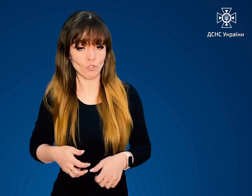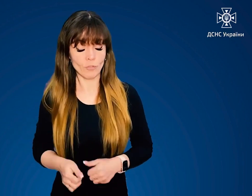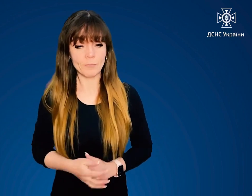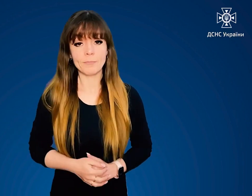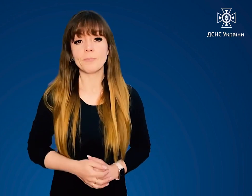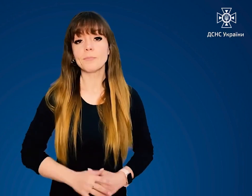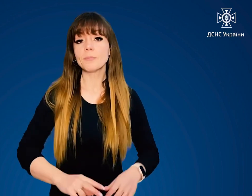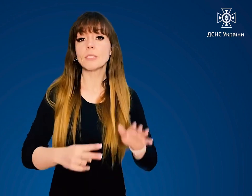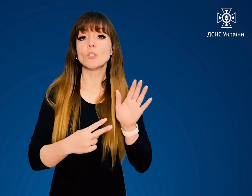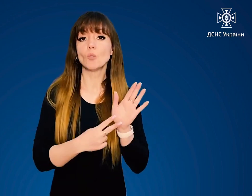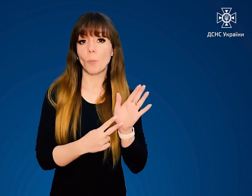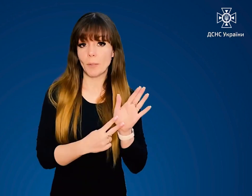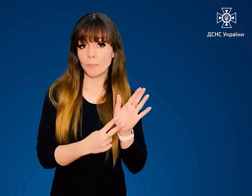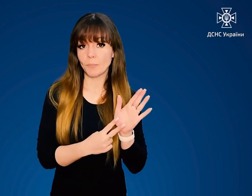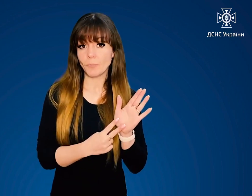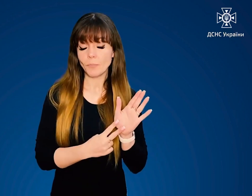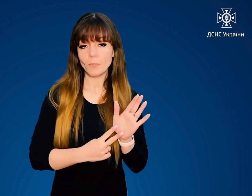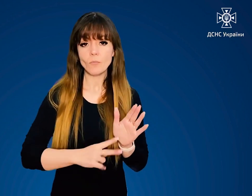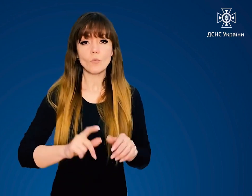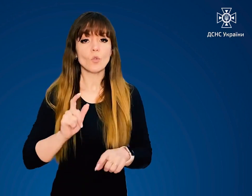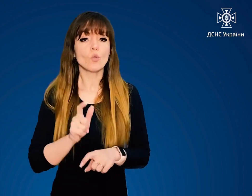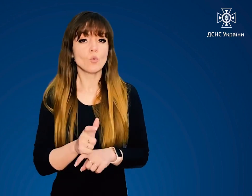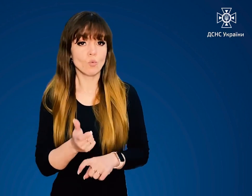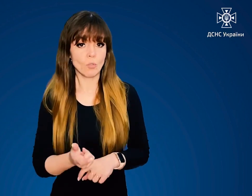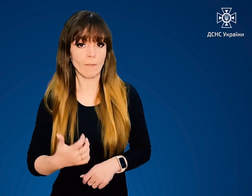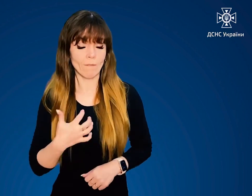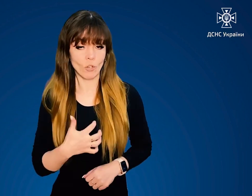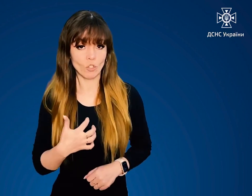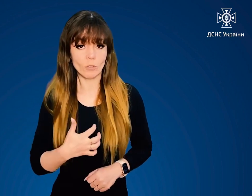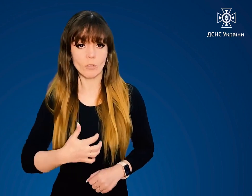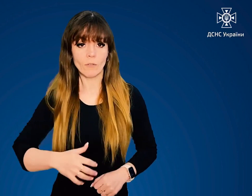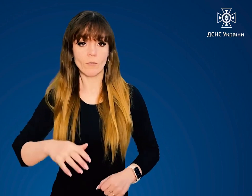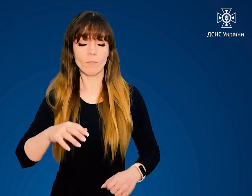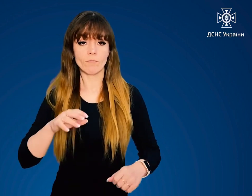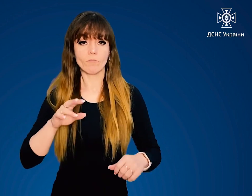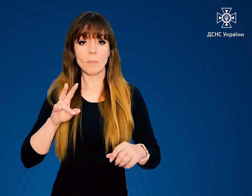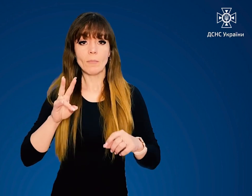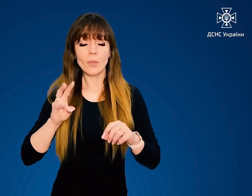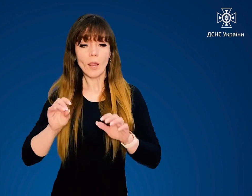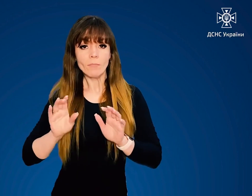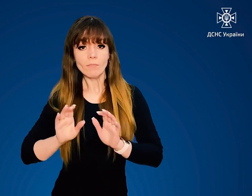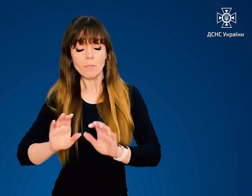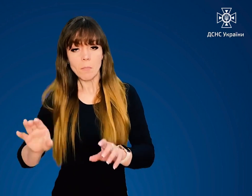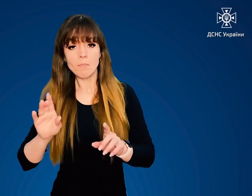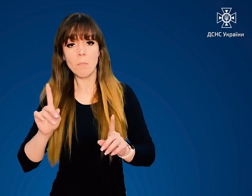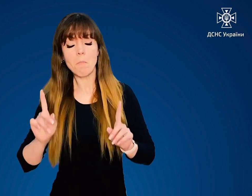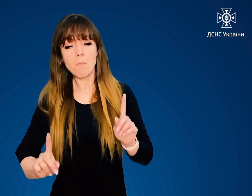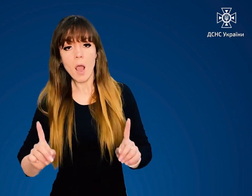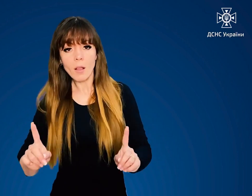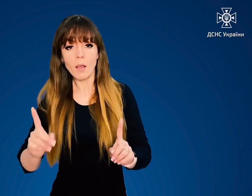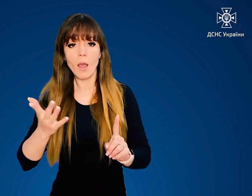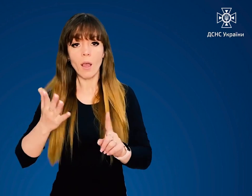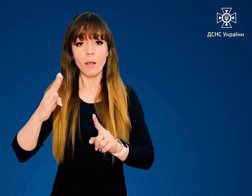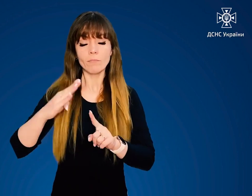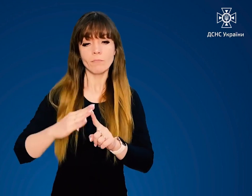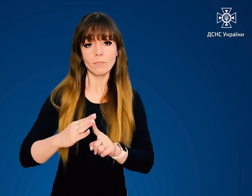Сьоме. Вкрай важливо не зрушити перекриття чи балки, на яких все